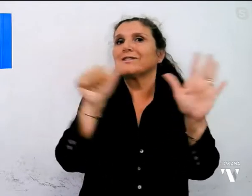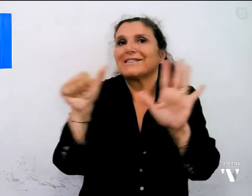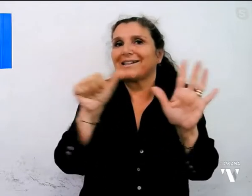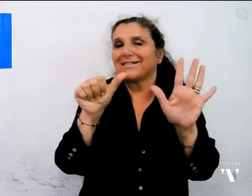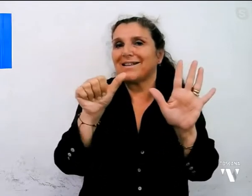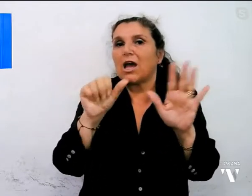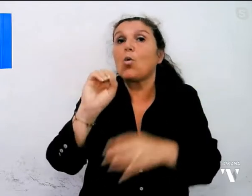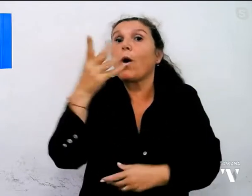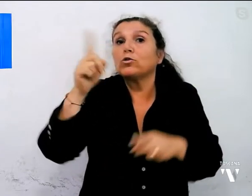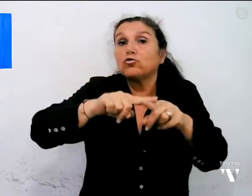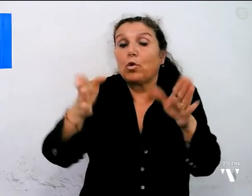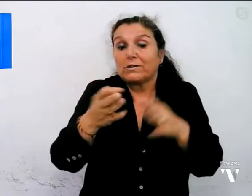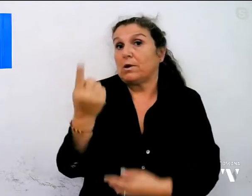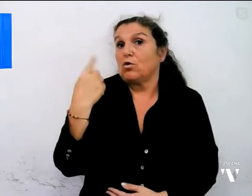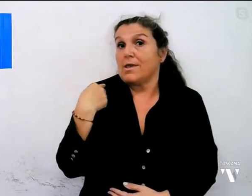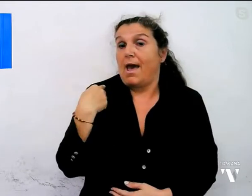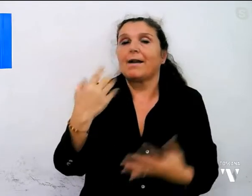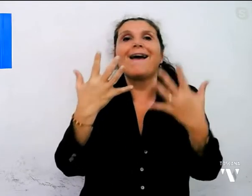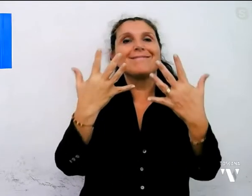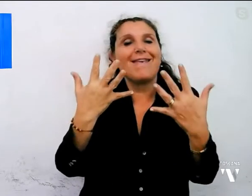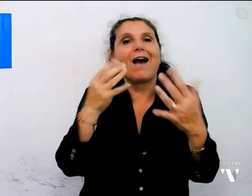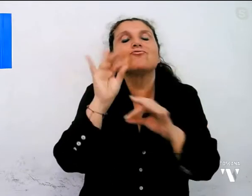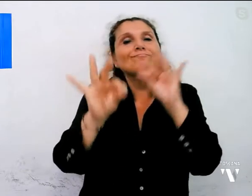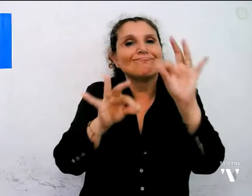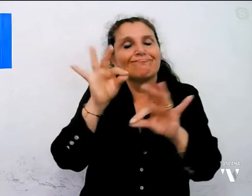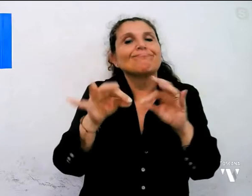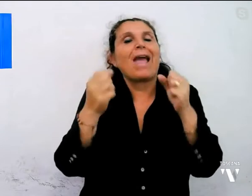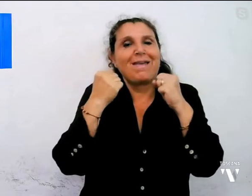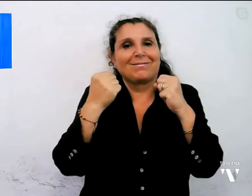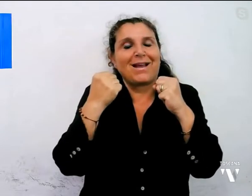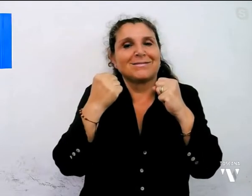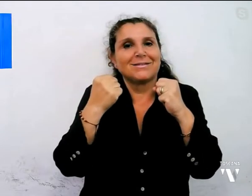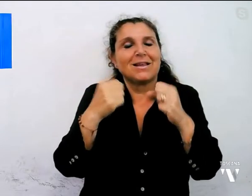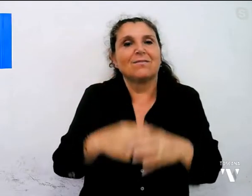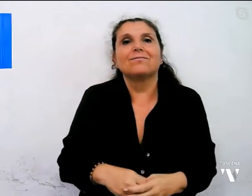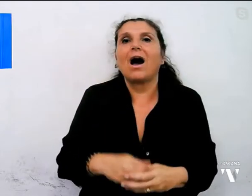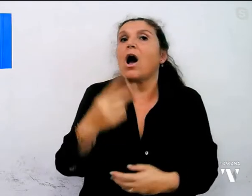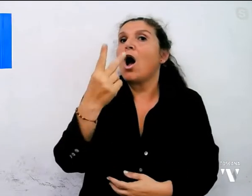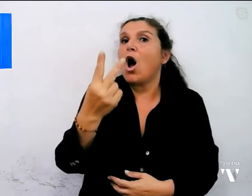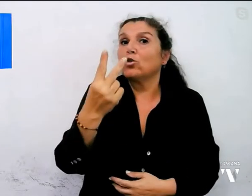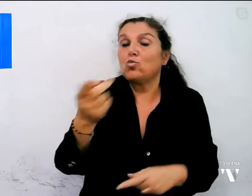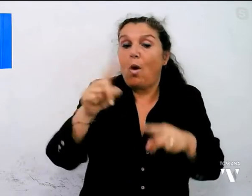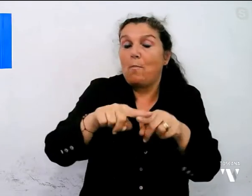rispetto a ieri, di cui 10 in terapia intensiva, dunque 2 in più.